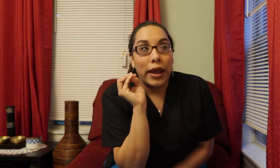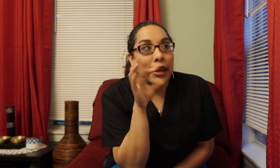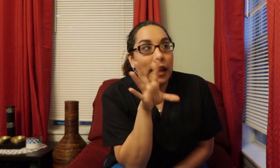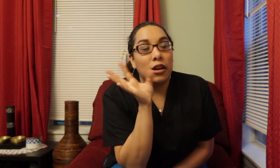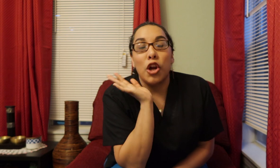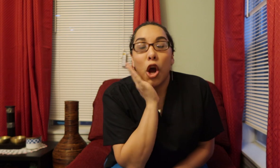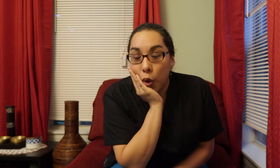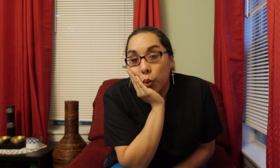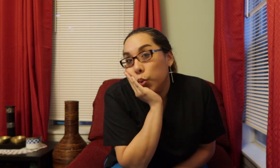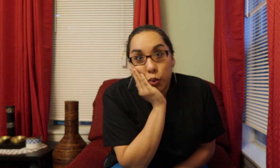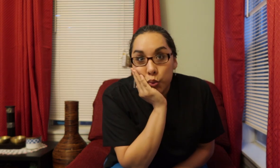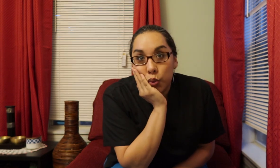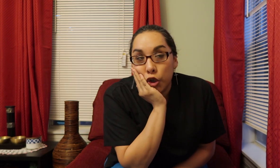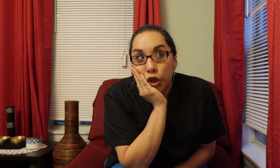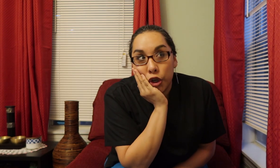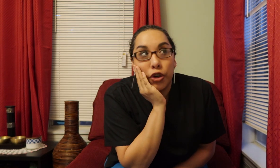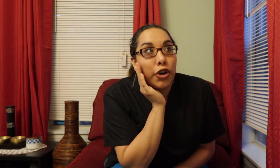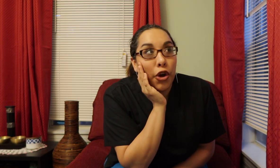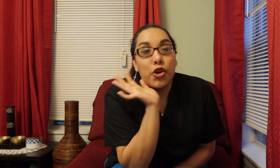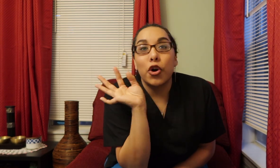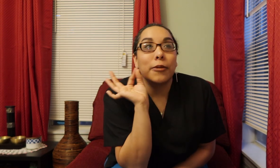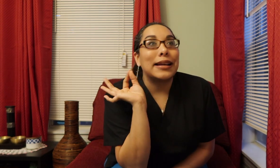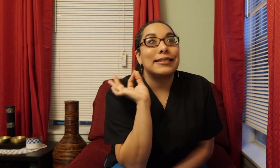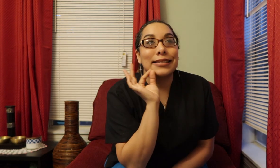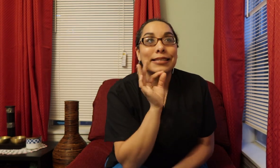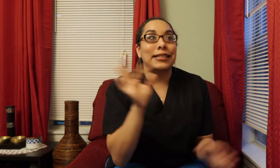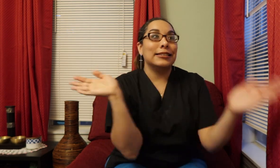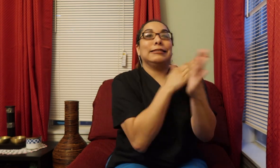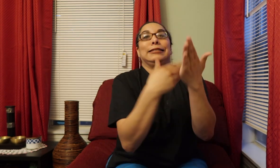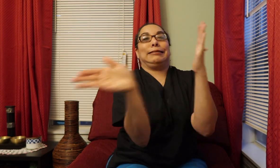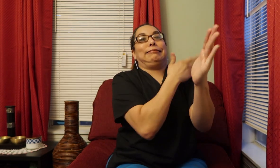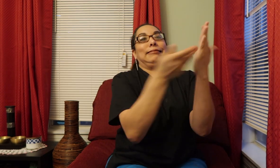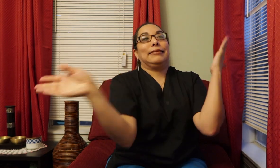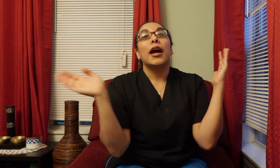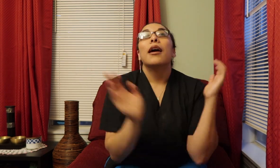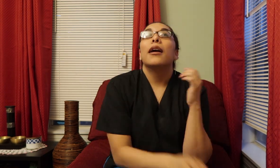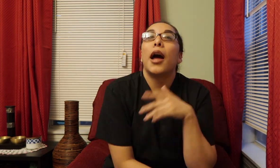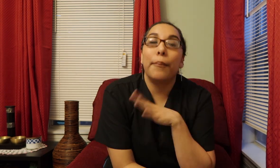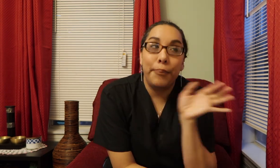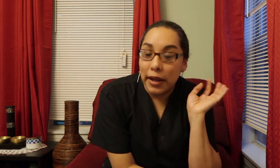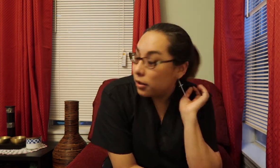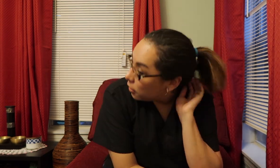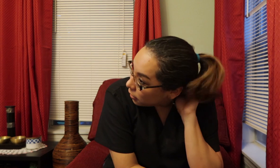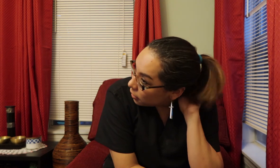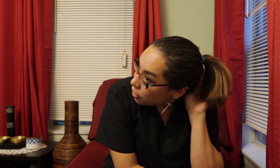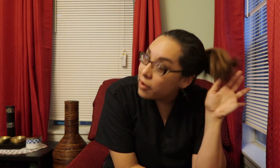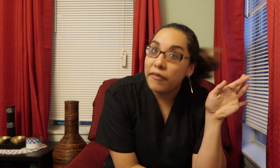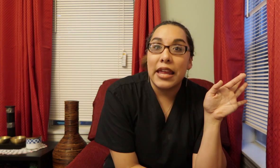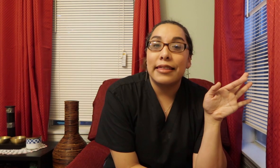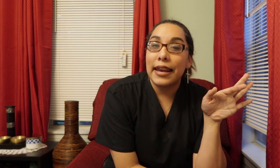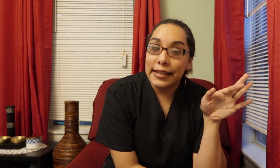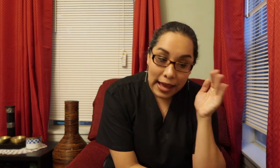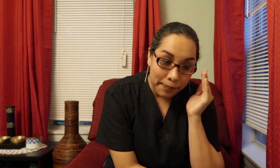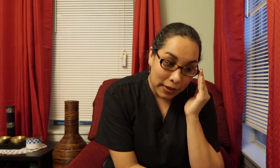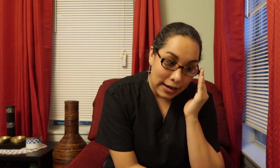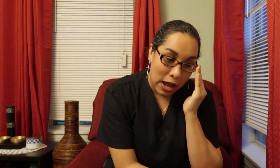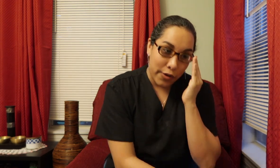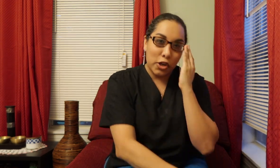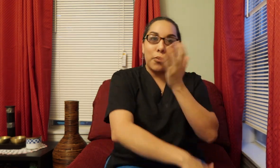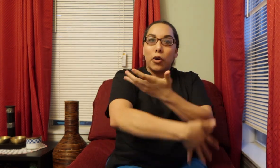No Girl No You are my sister But Viene Teresa Que now es como